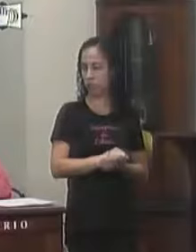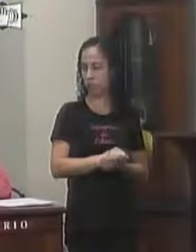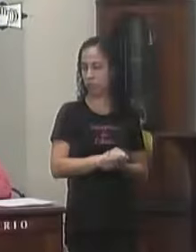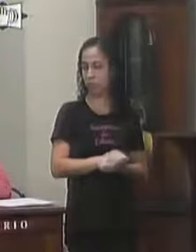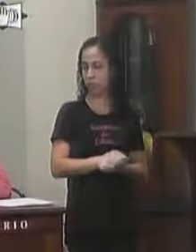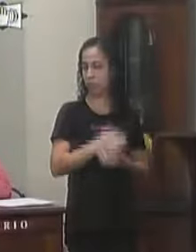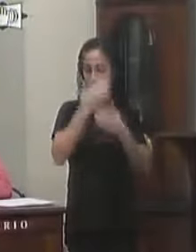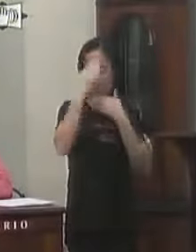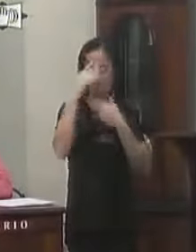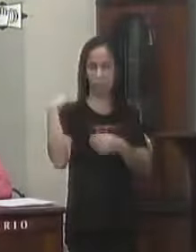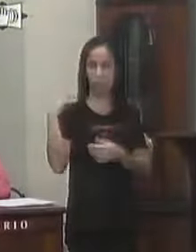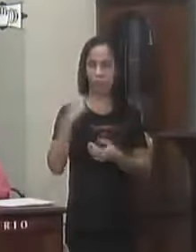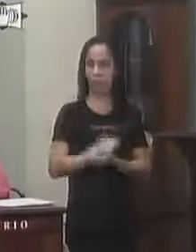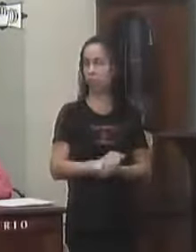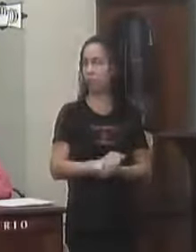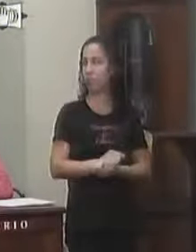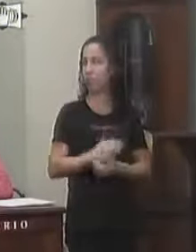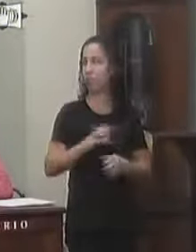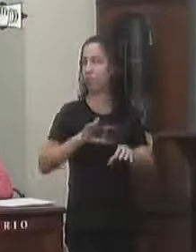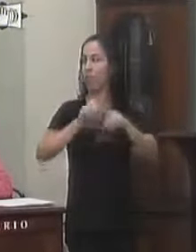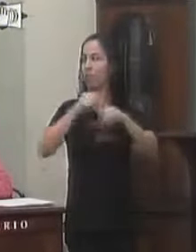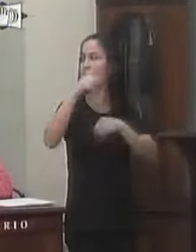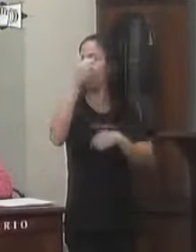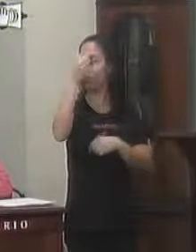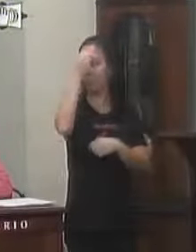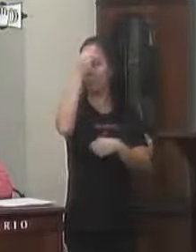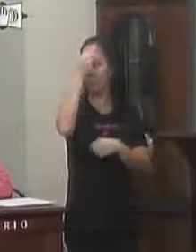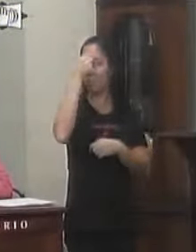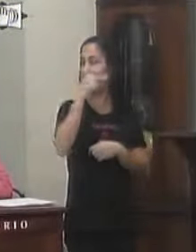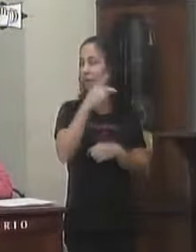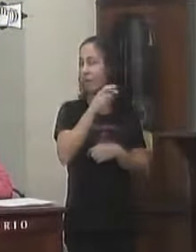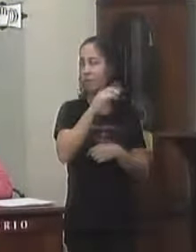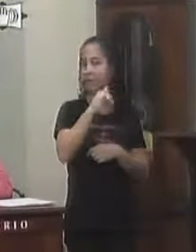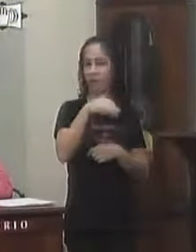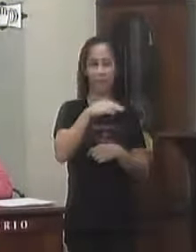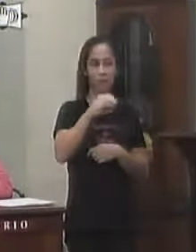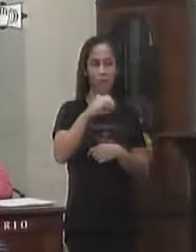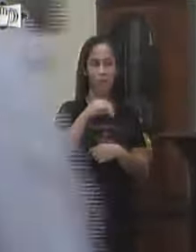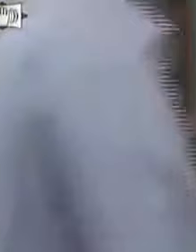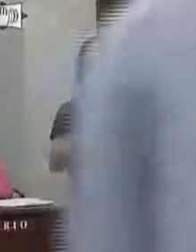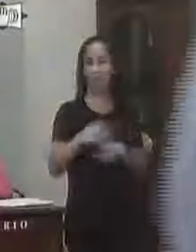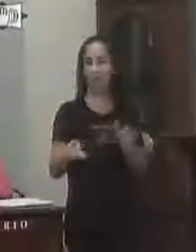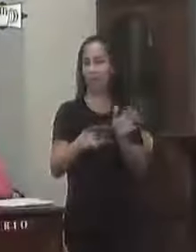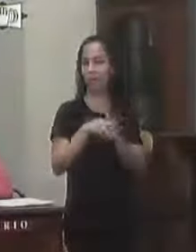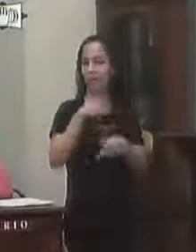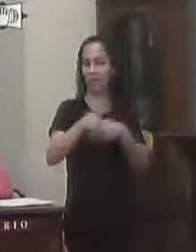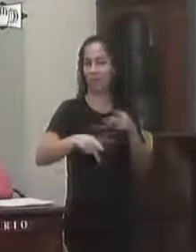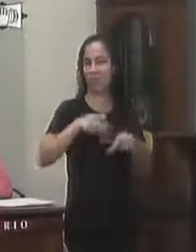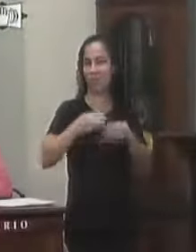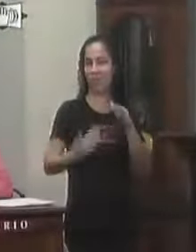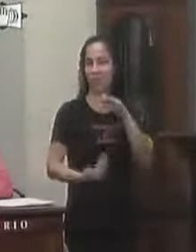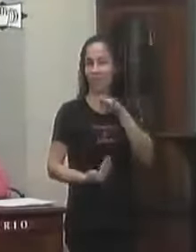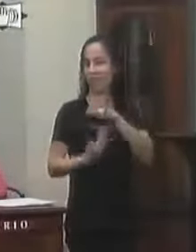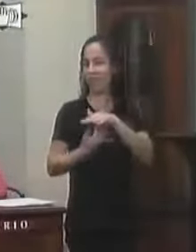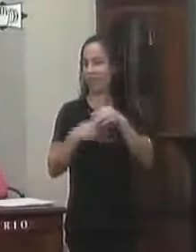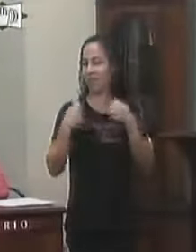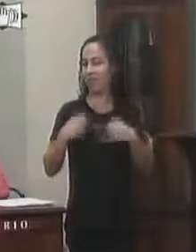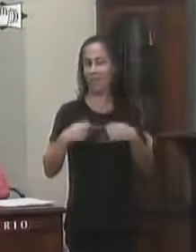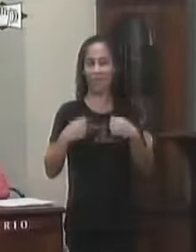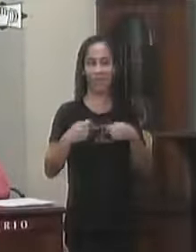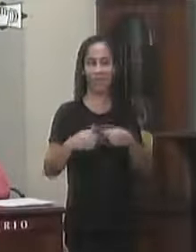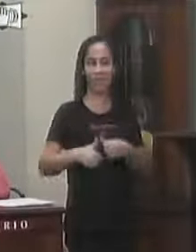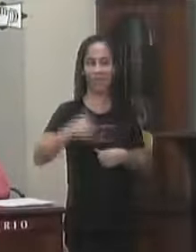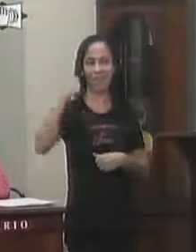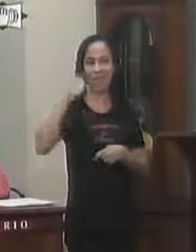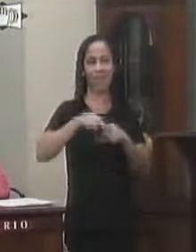Obrigado vereadores De formar nova consciência Sobre o patrimônio público Especialmente no aspecto De sua preservação Por fim Necessita de melhor